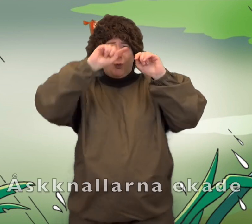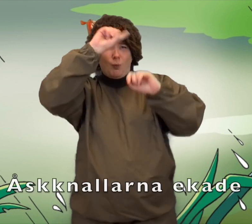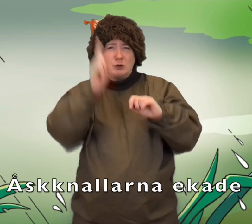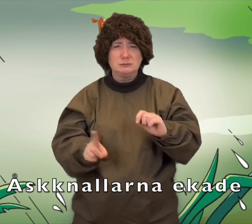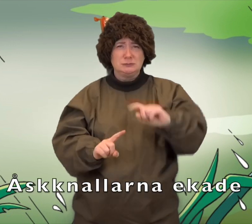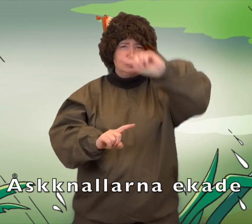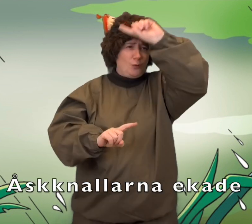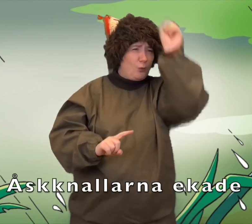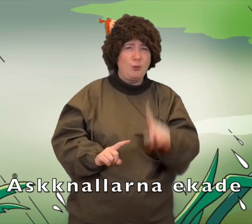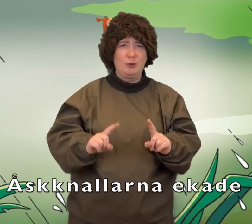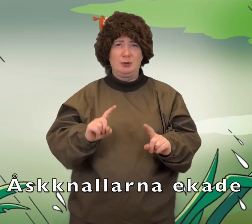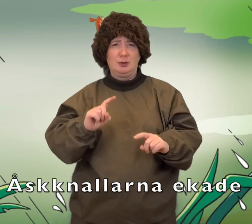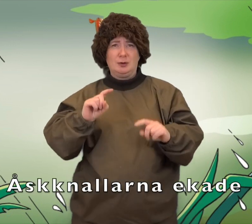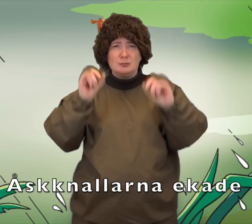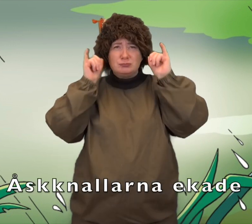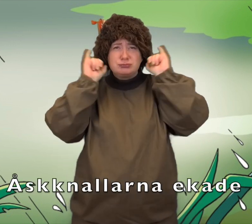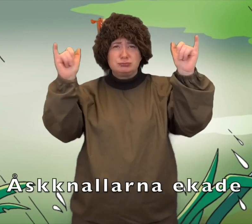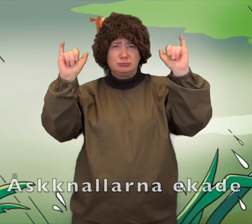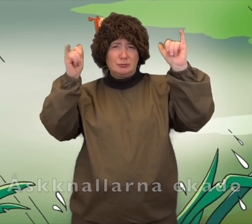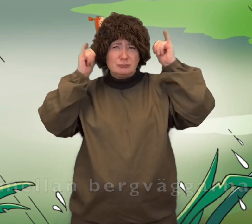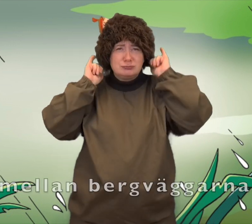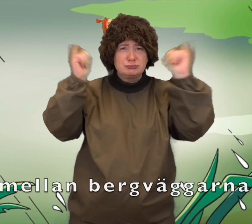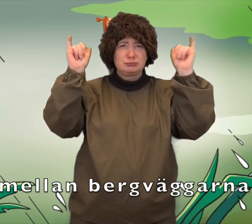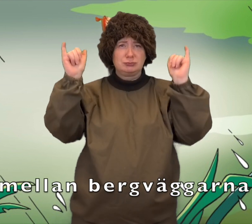Åskknallarna ekade mellan bergväggarna.